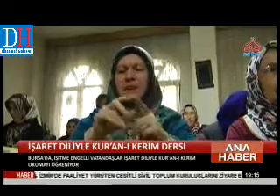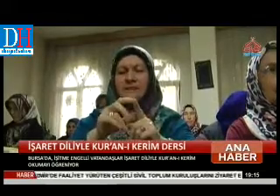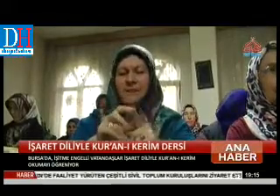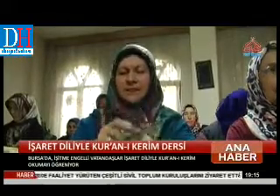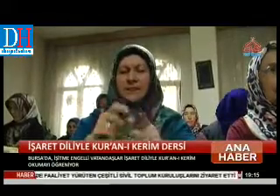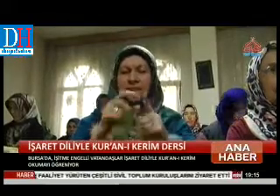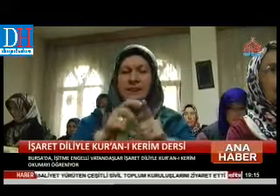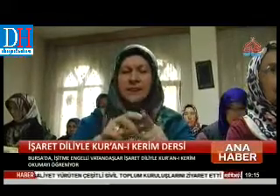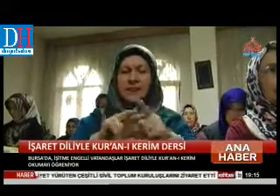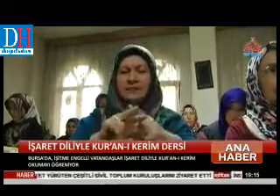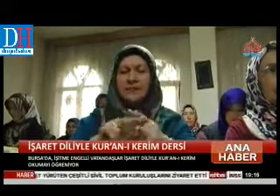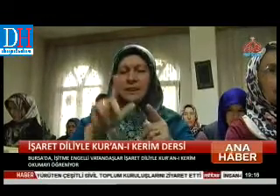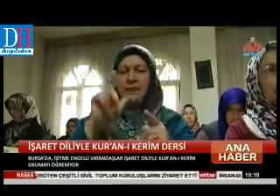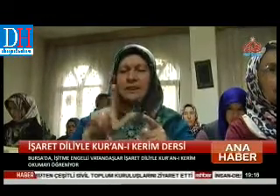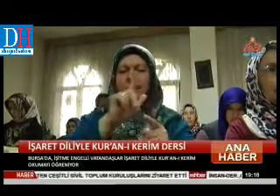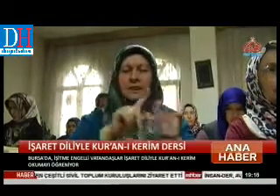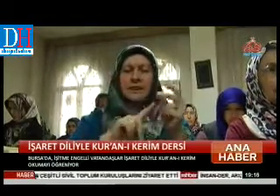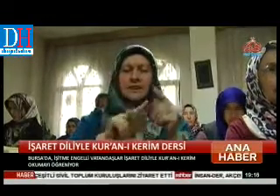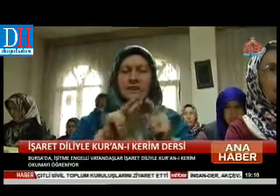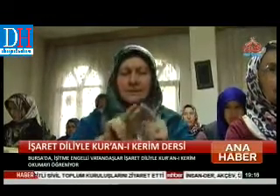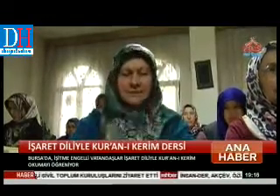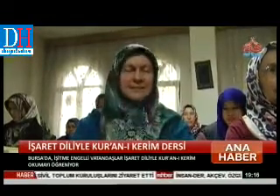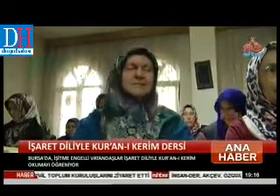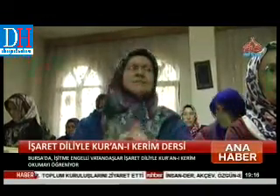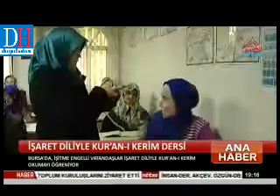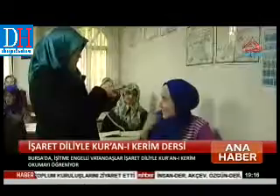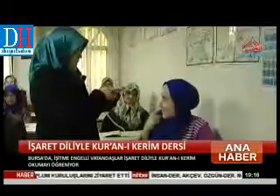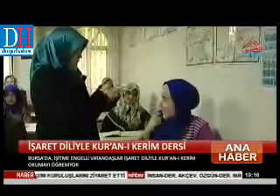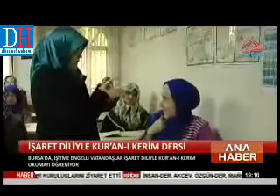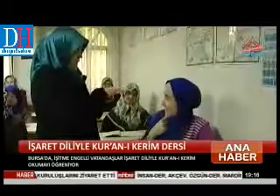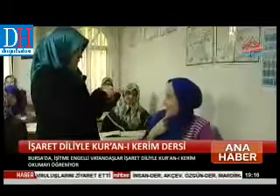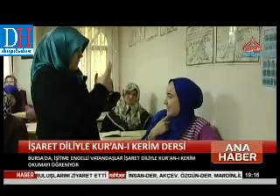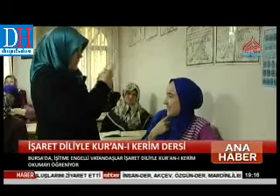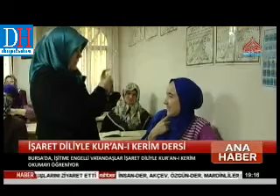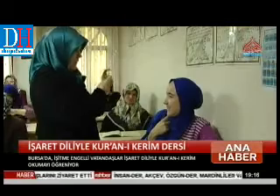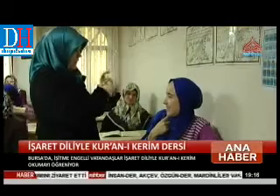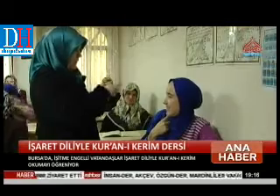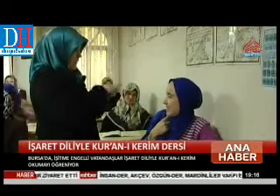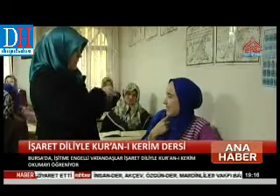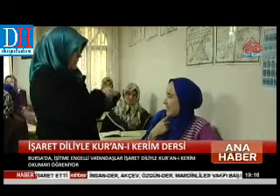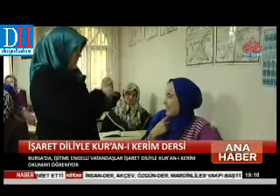Hayatlarında ilk kez işaret diliyle Kur'an-ı Kerim okuyan öğrencilerin mutluluğu gözlerinden okunuyor.